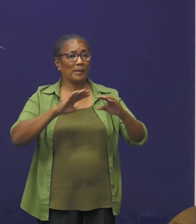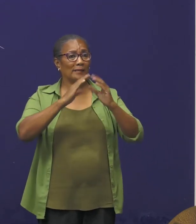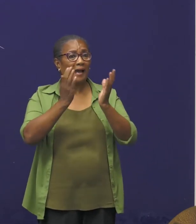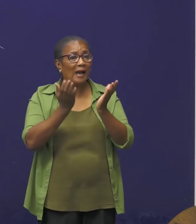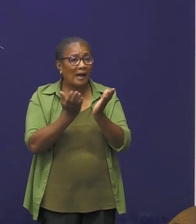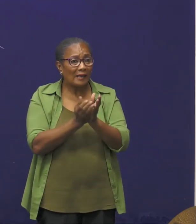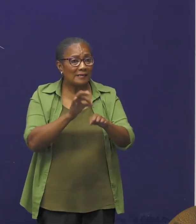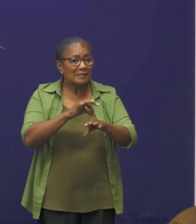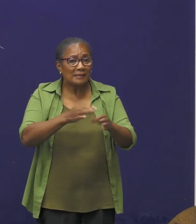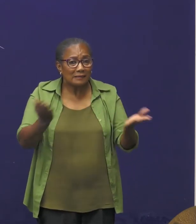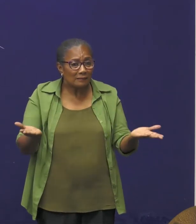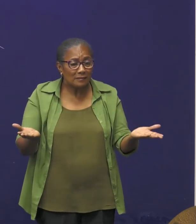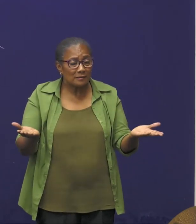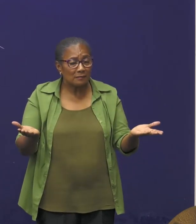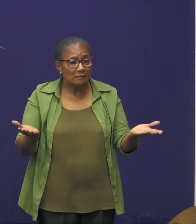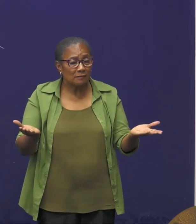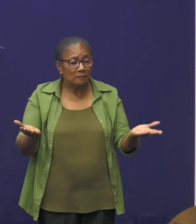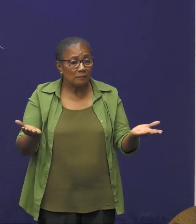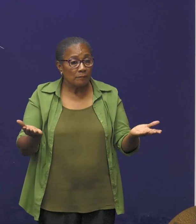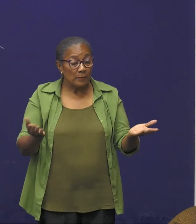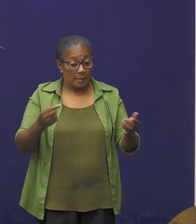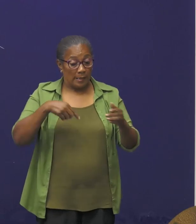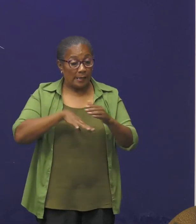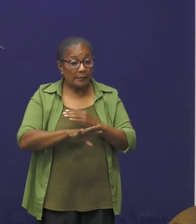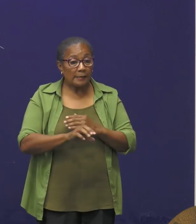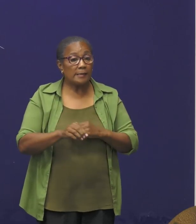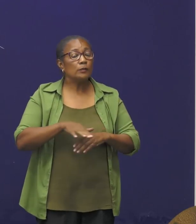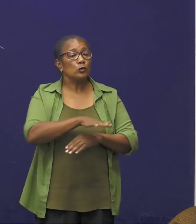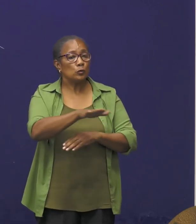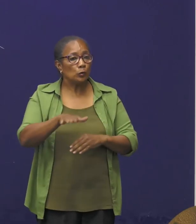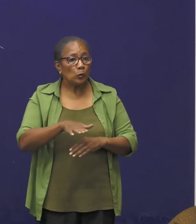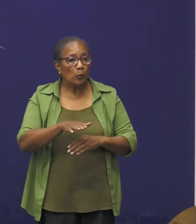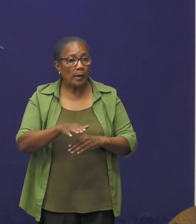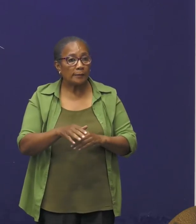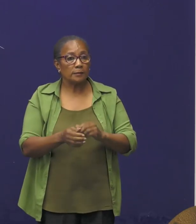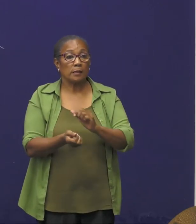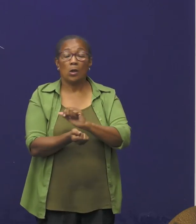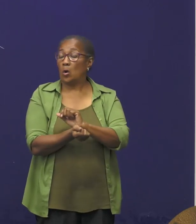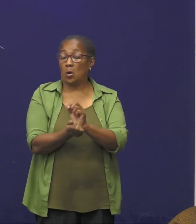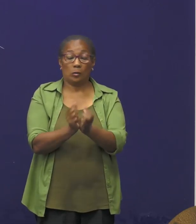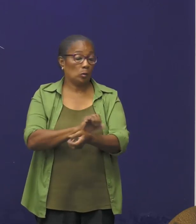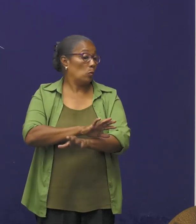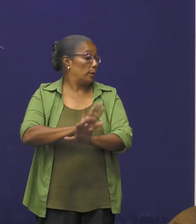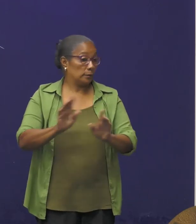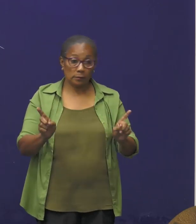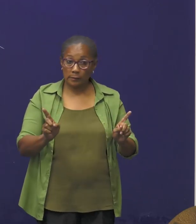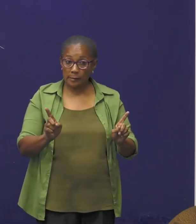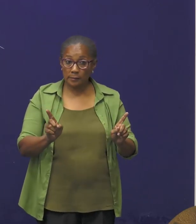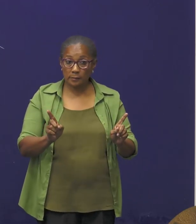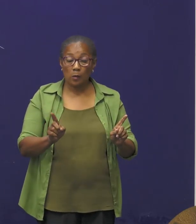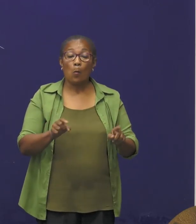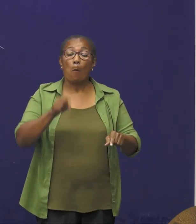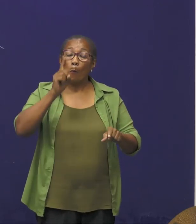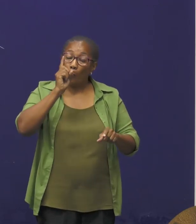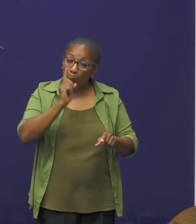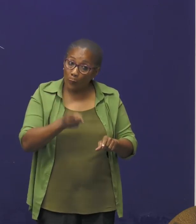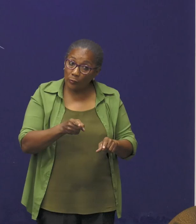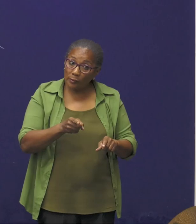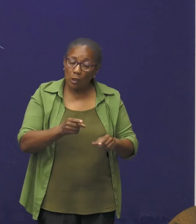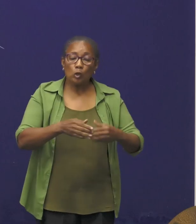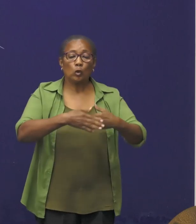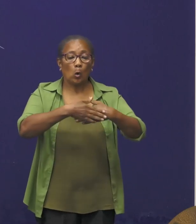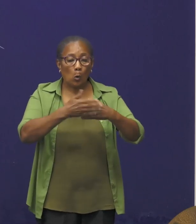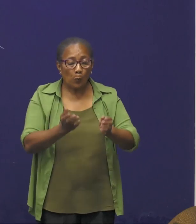gevolgen van dien. Indien deze situatie ongewijzigd blijft, zijn wij genoodzaakt de